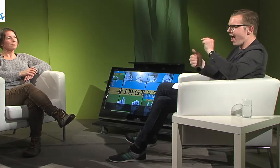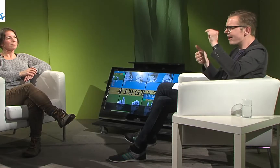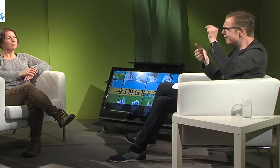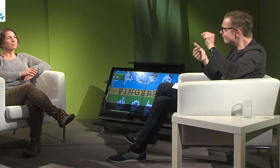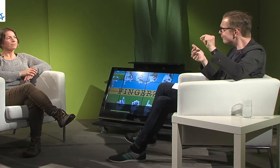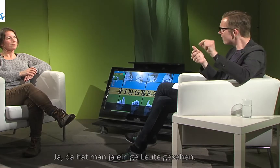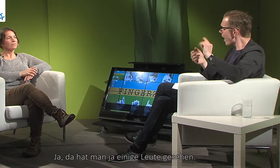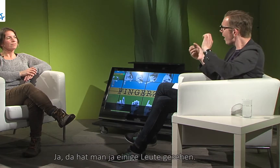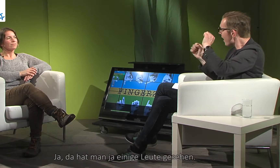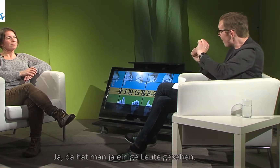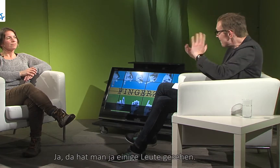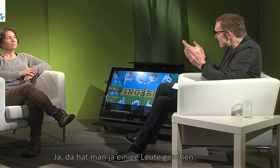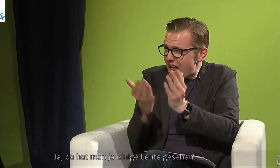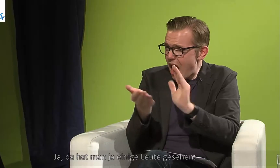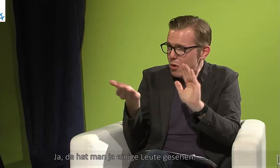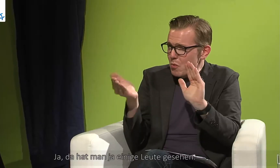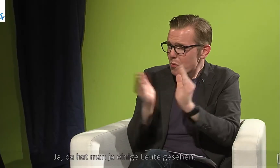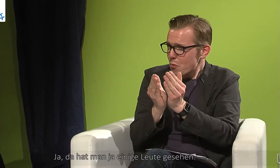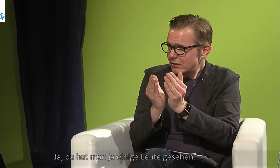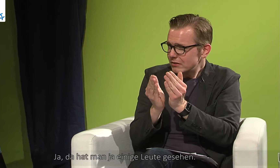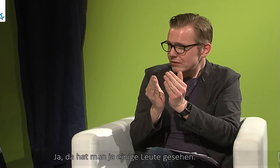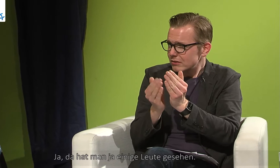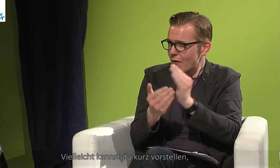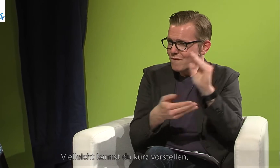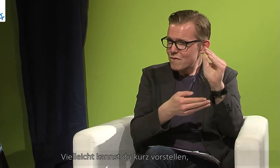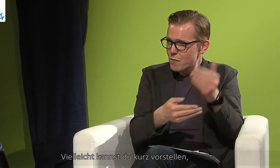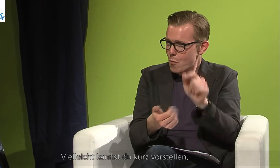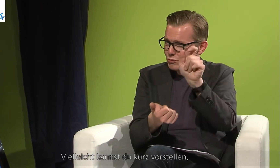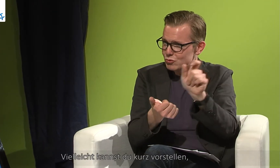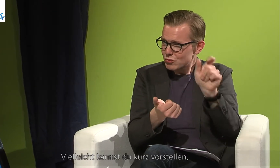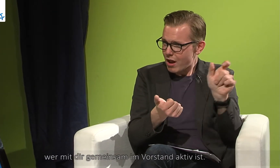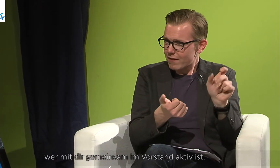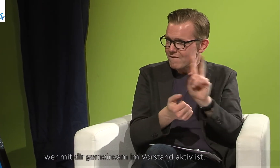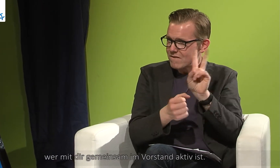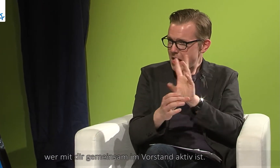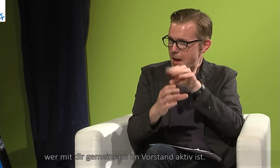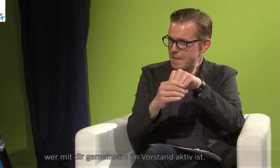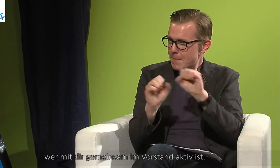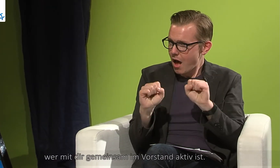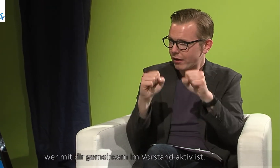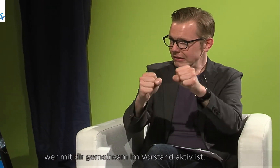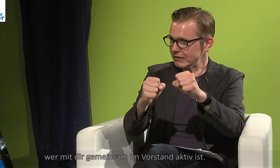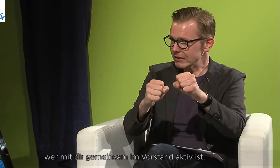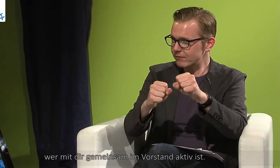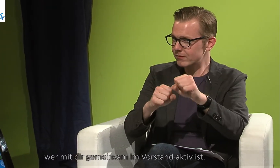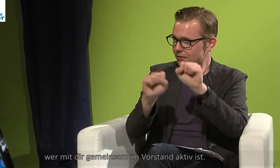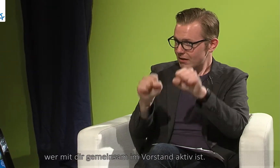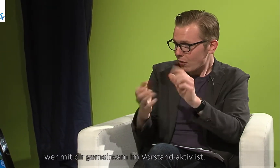Ja, da hat man jetzt ja einige Leute gesehen. Vielleicht kannst du kurz vorstellen, wer mit dir gemeinsam im Vorstand aktiv ist.